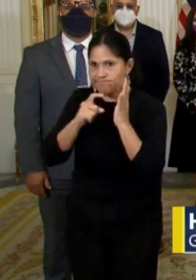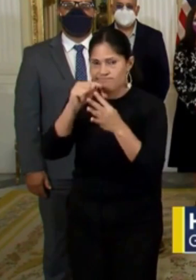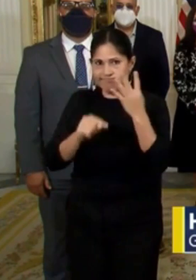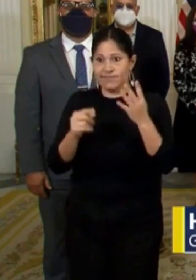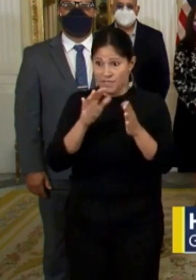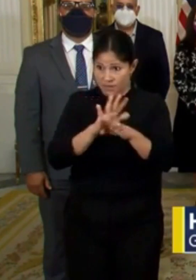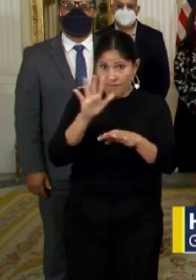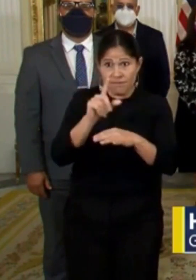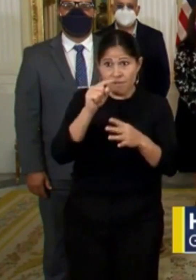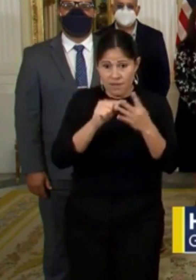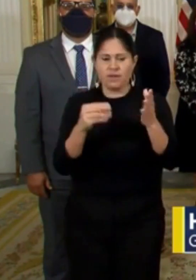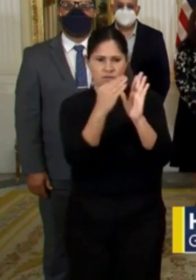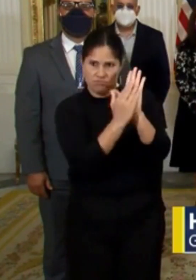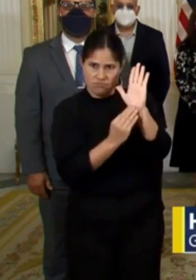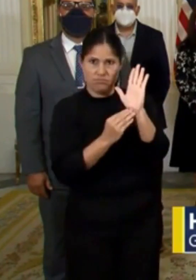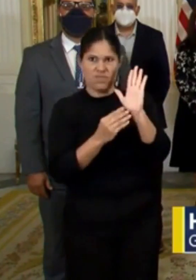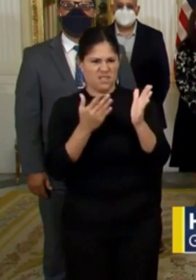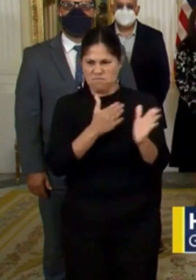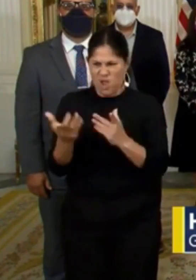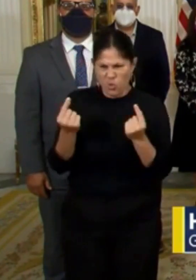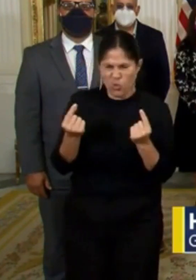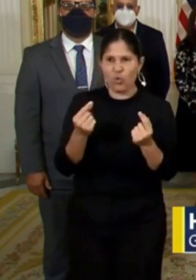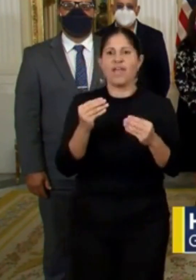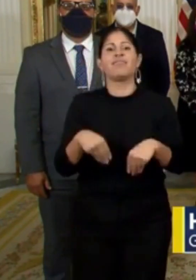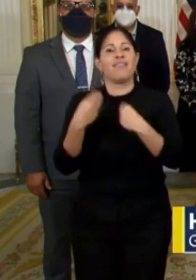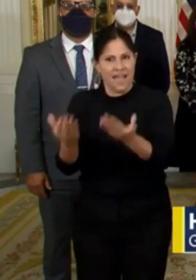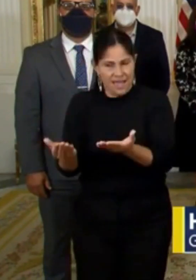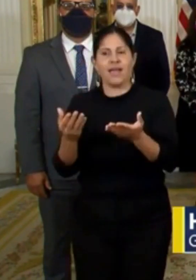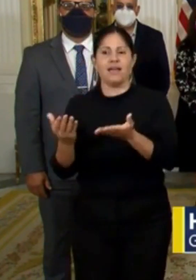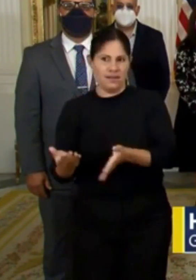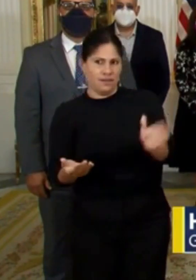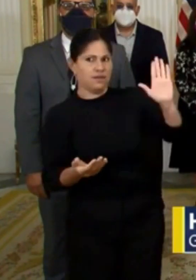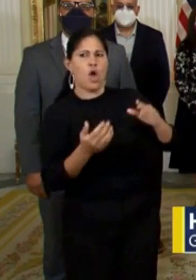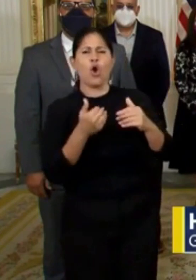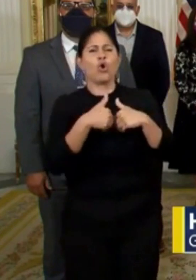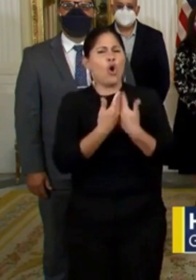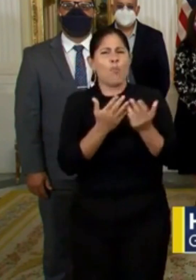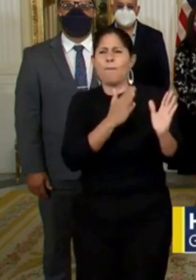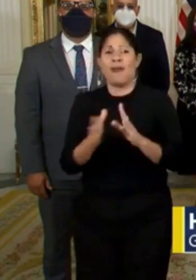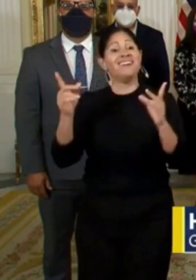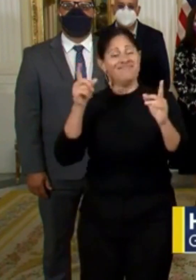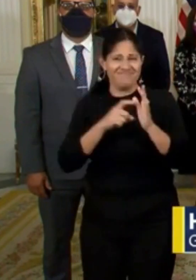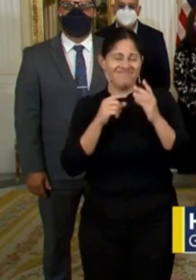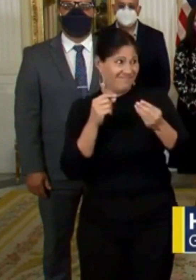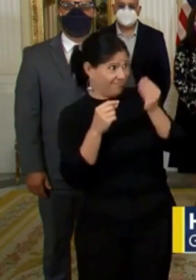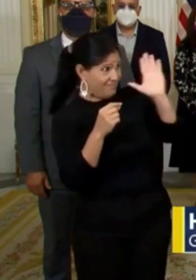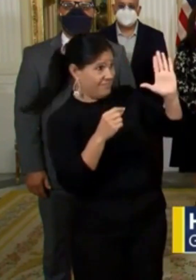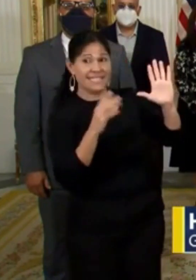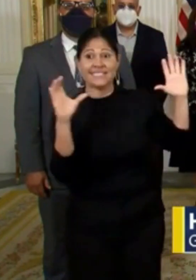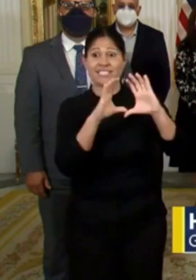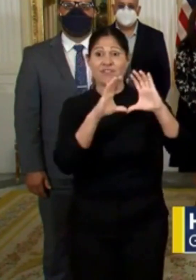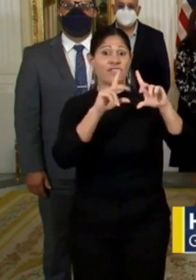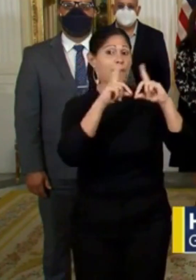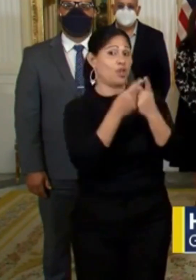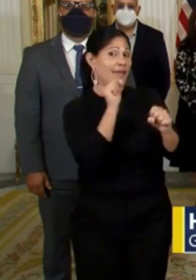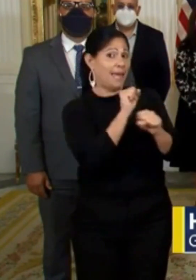planes de contingencia y entreguen el plan de manejo de contagio y una autocertificación al Departamento de Trabajo y